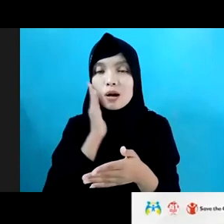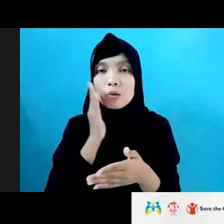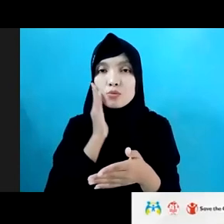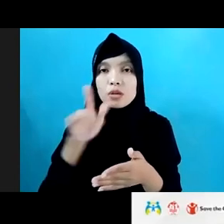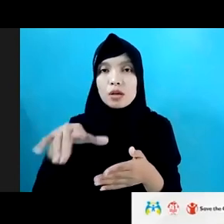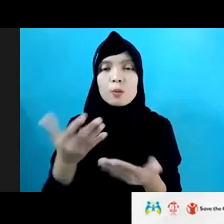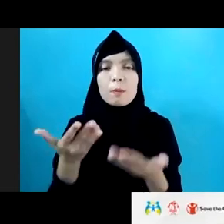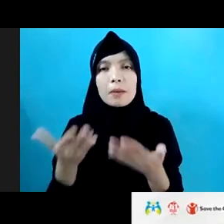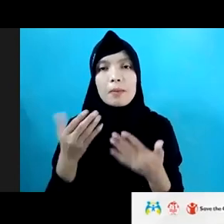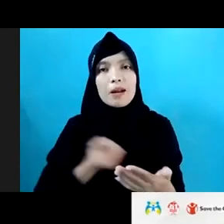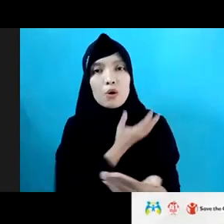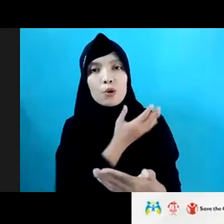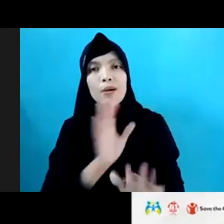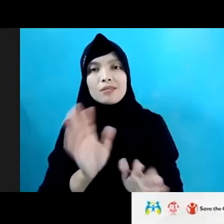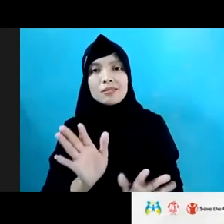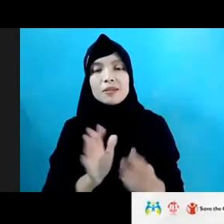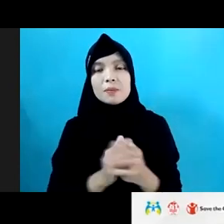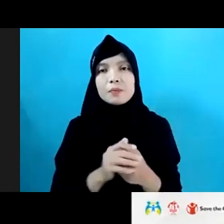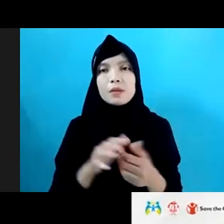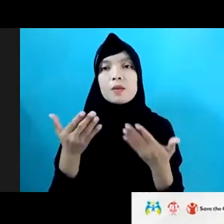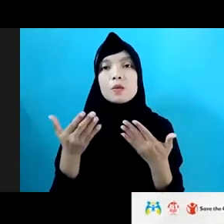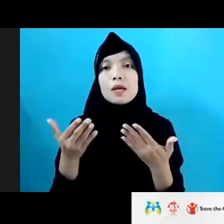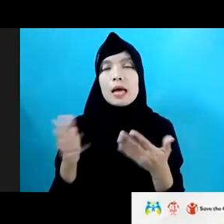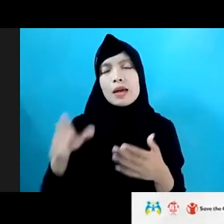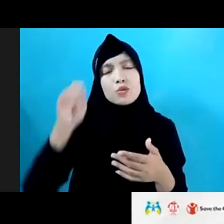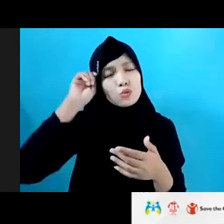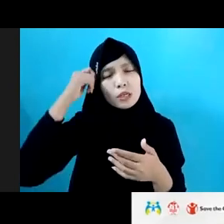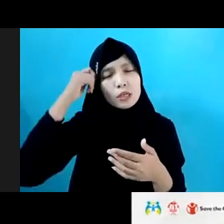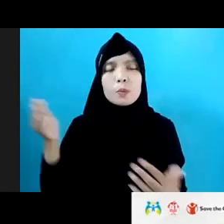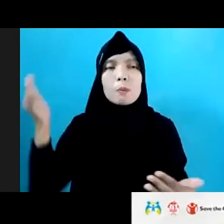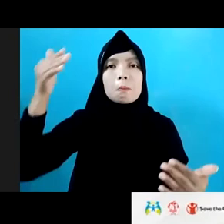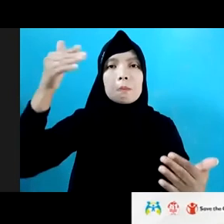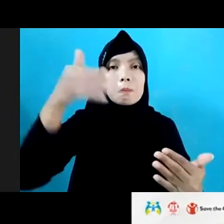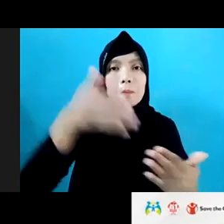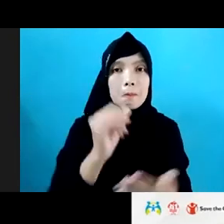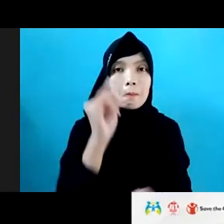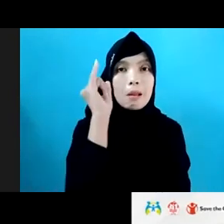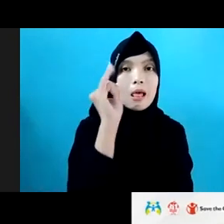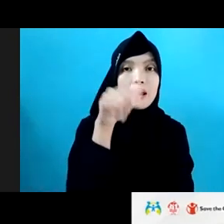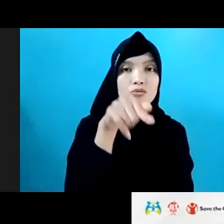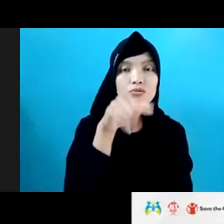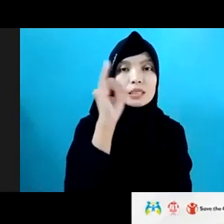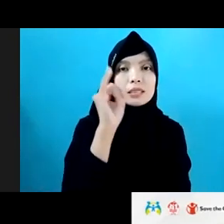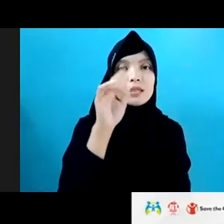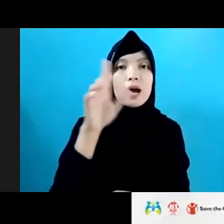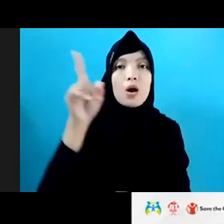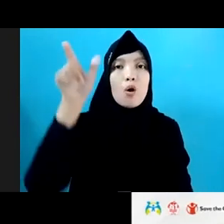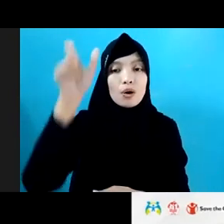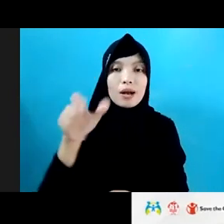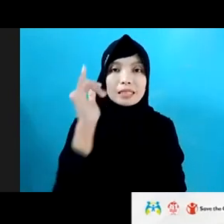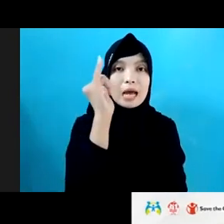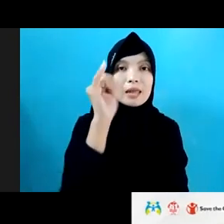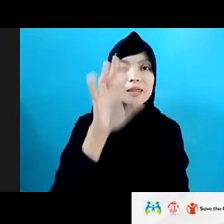Yang agak sulit ini adalah bagaimana menyasar pelaku. Karena jumlah pelaku itu banyak sekali, dan polisi kewalahan